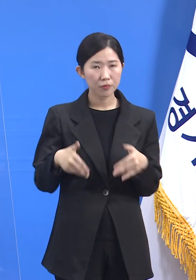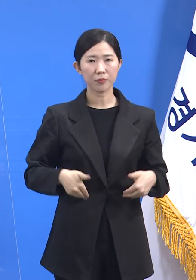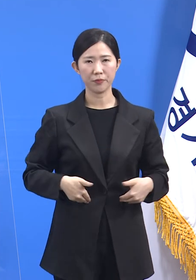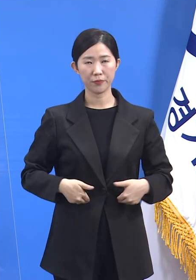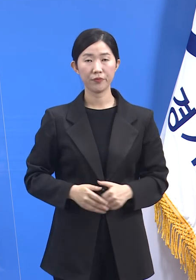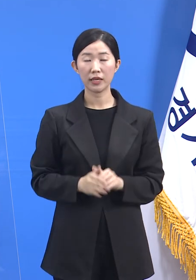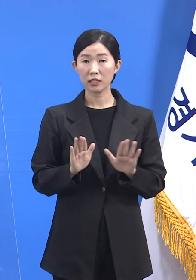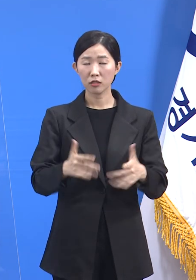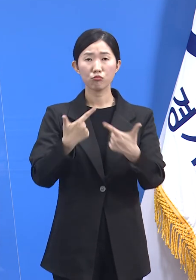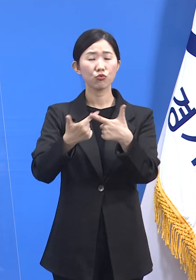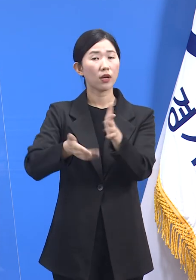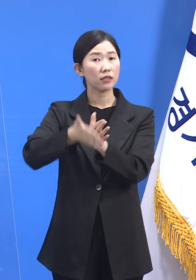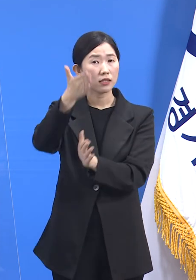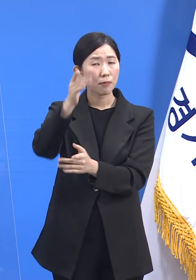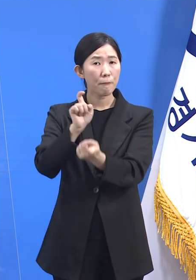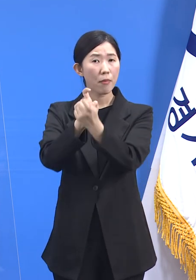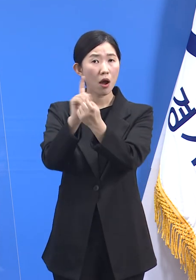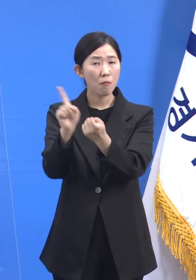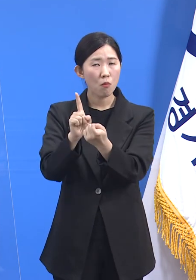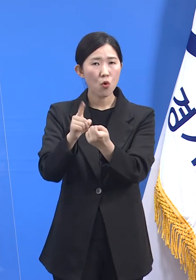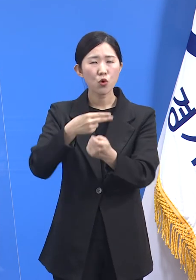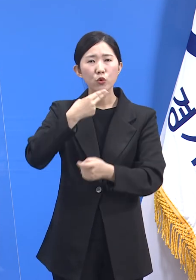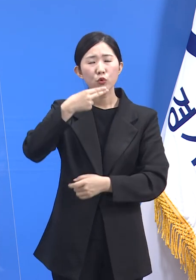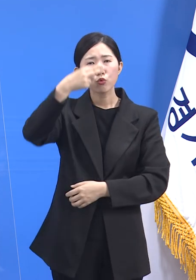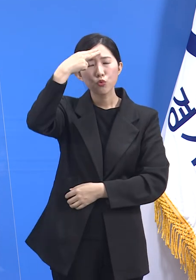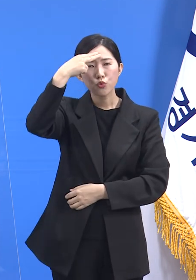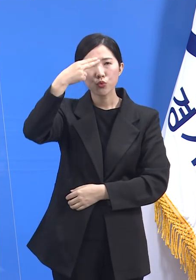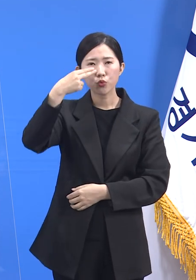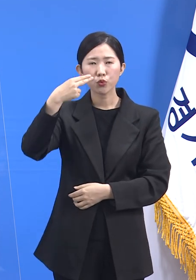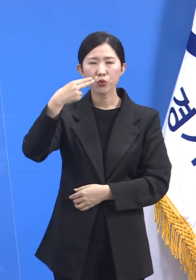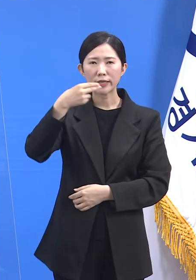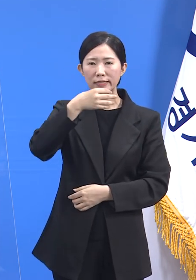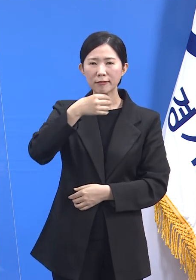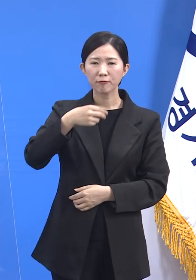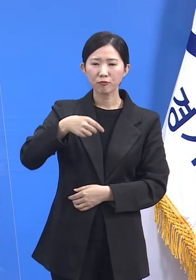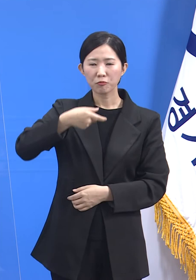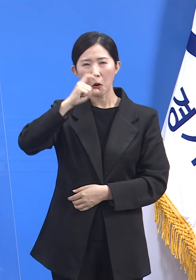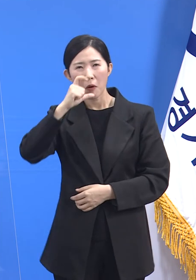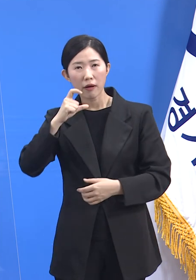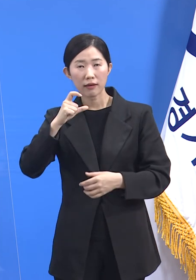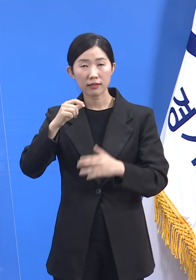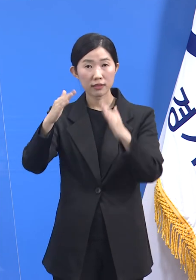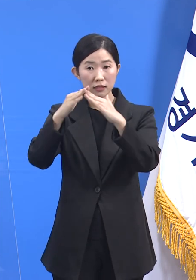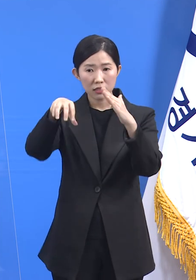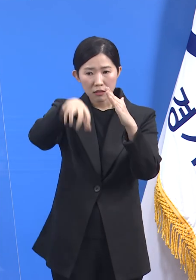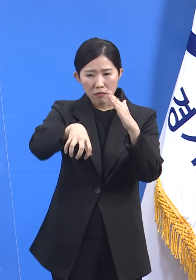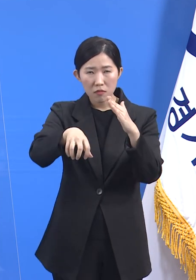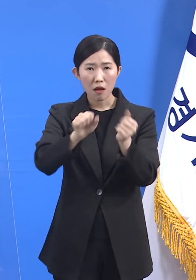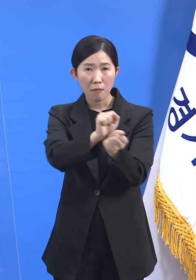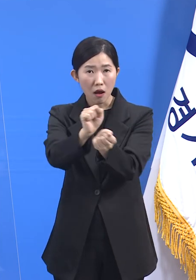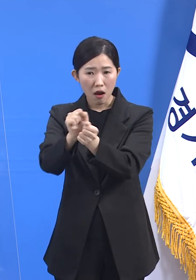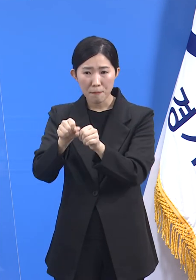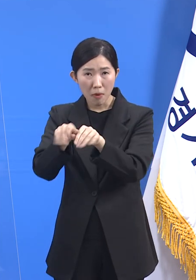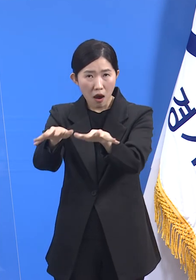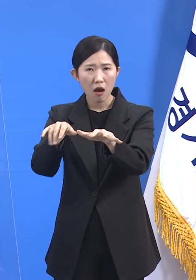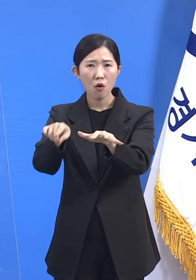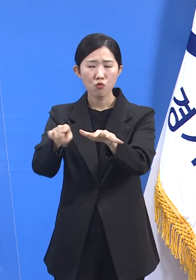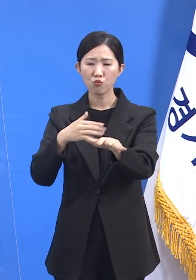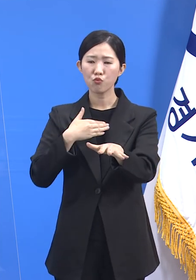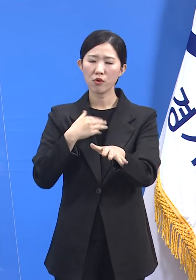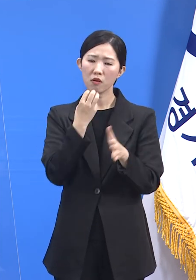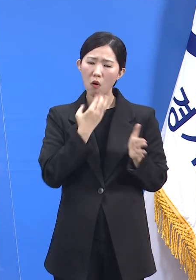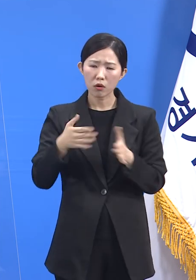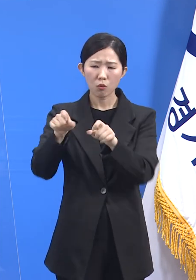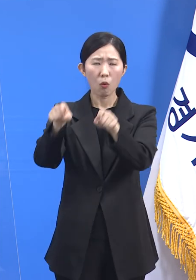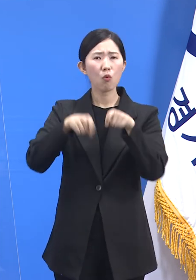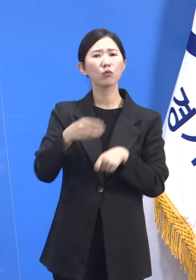문제인 유흥업소 중심의 코로나 확산도 경기도 현실이 될 수 있습니다. 따라서 다른 지자체 상황도 계속